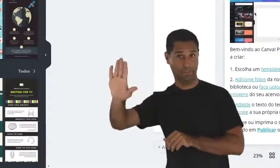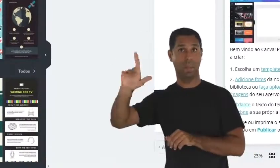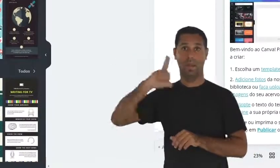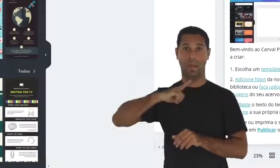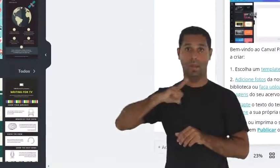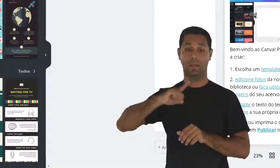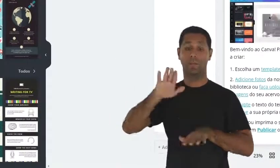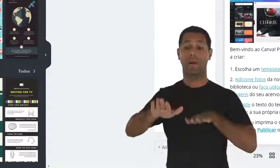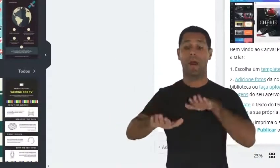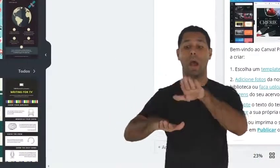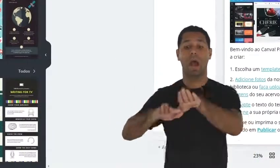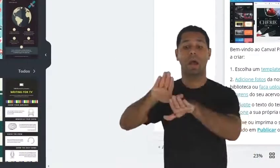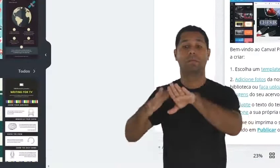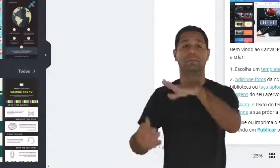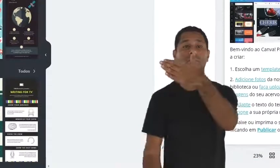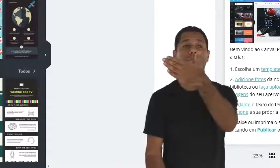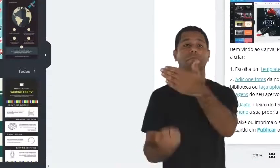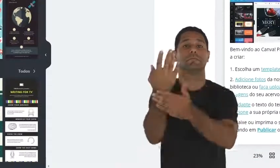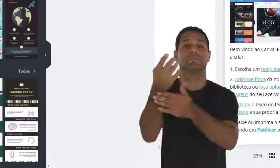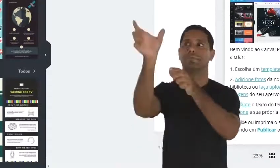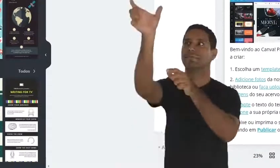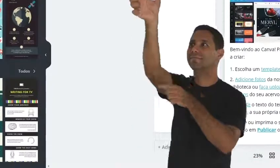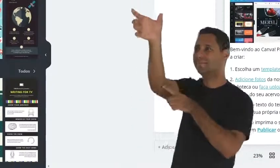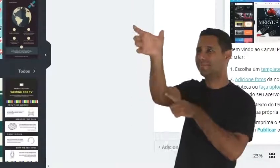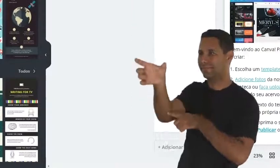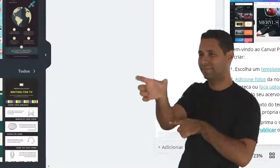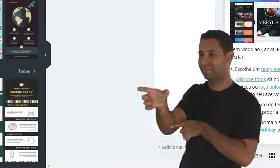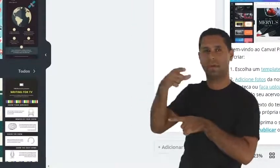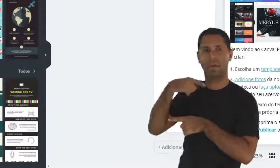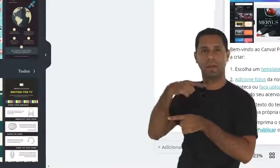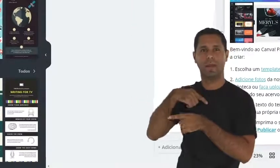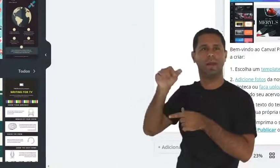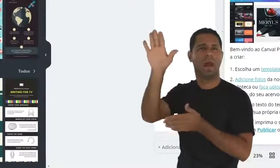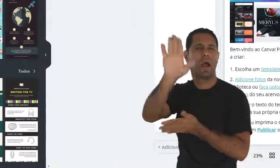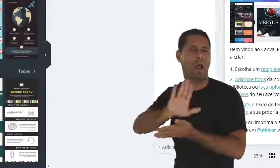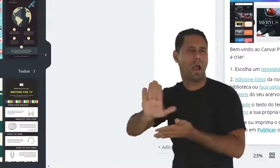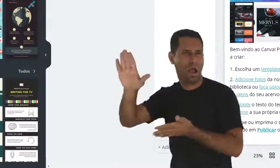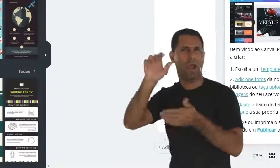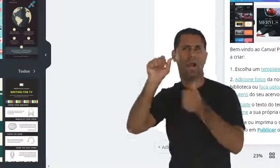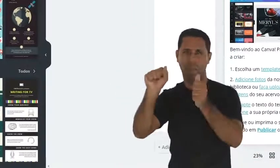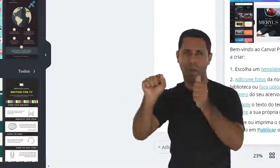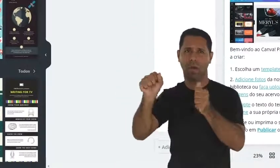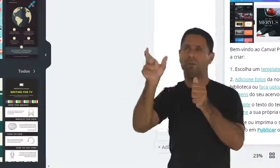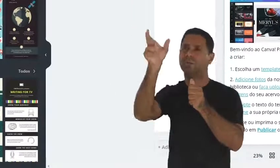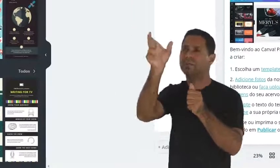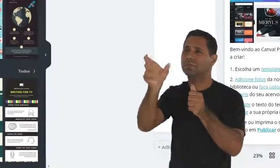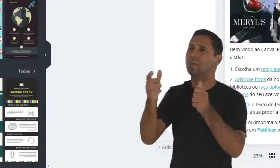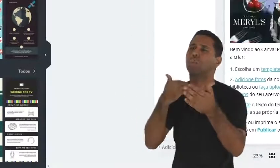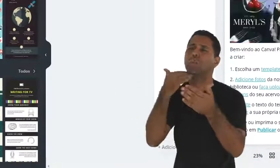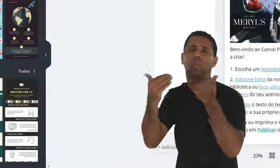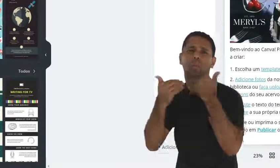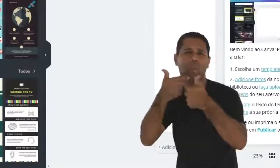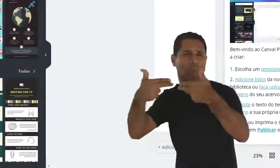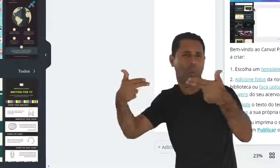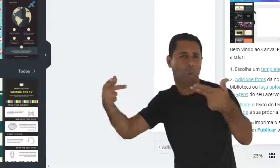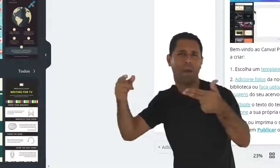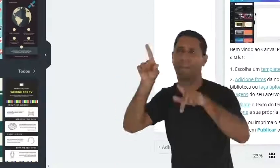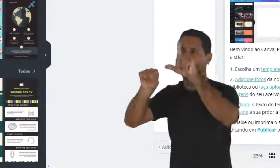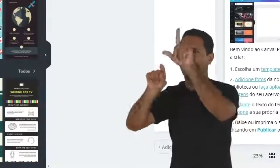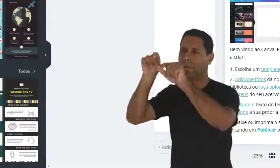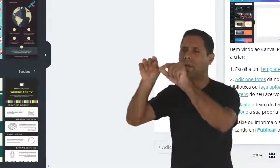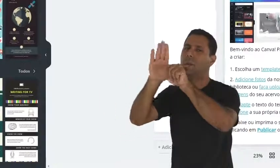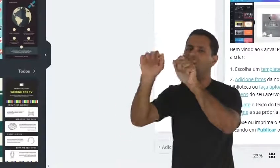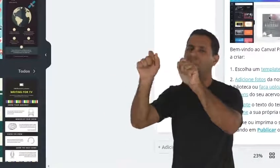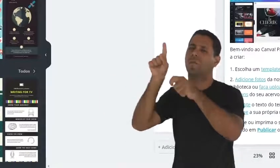ele explica os passos para a gente criar uma arte, o nosso primeiro design. Então você pode seguir por aqui, se tiver alguma